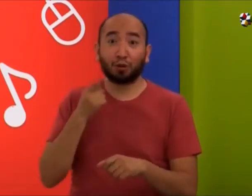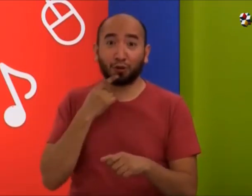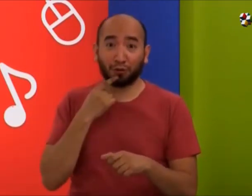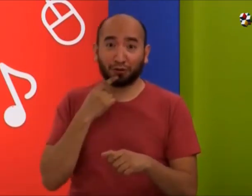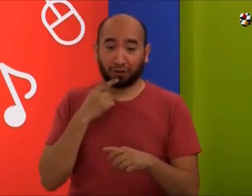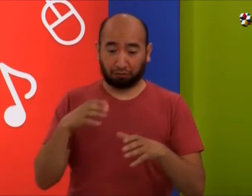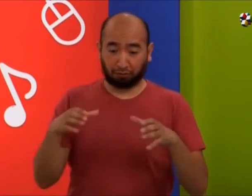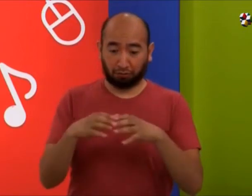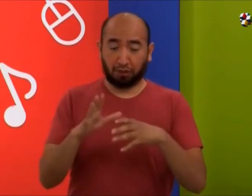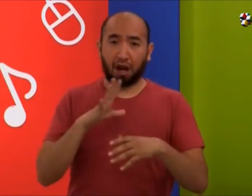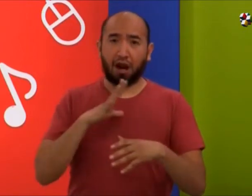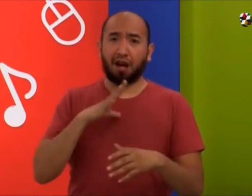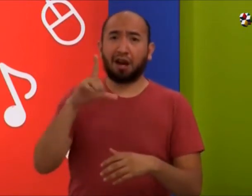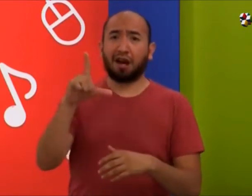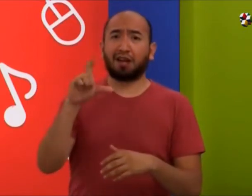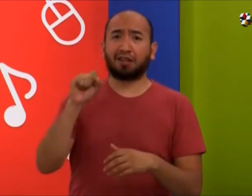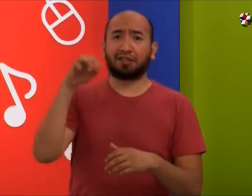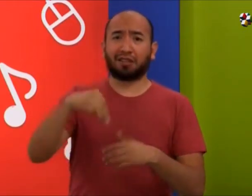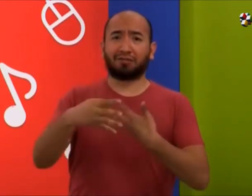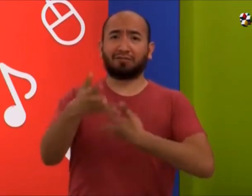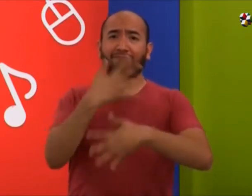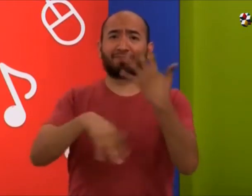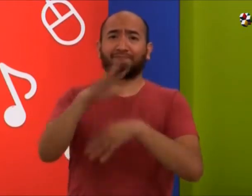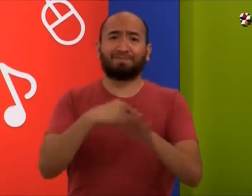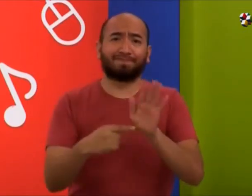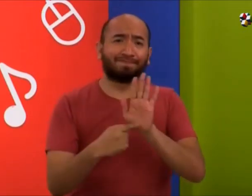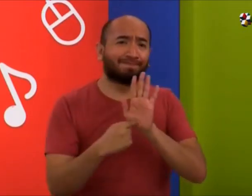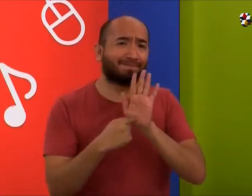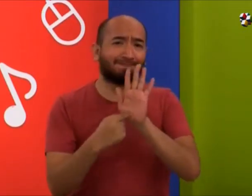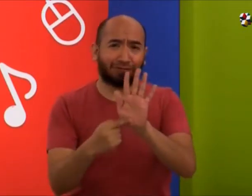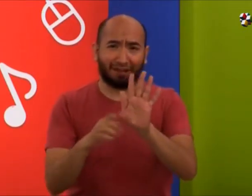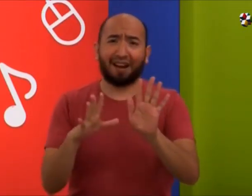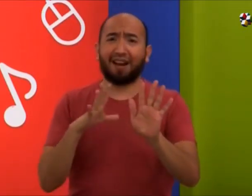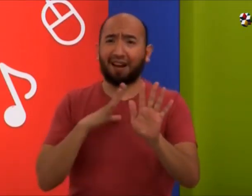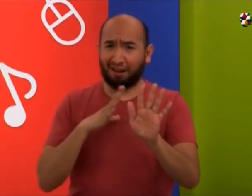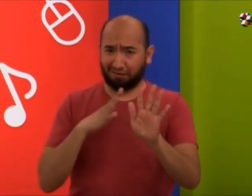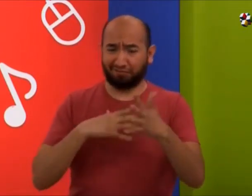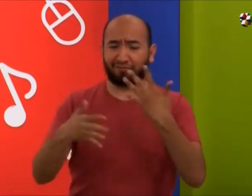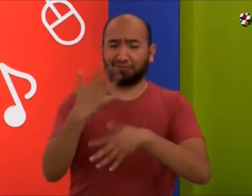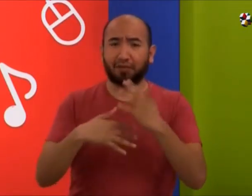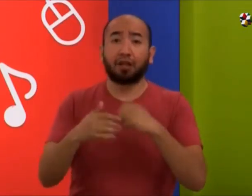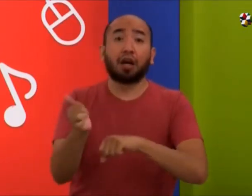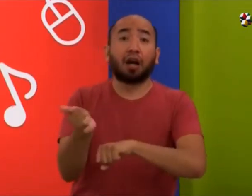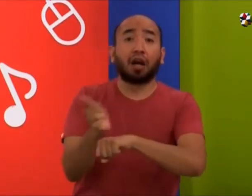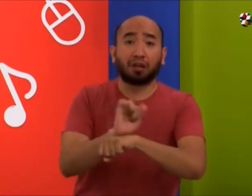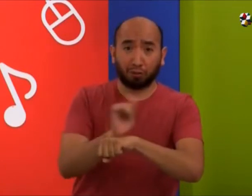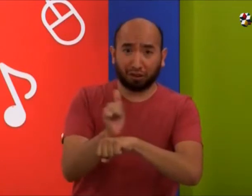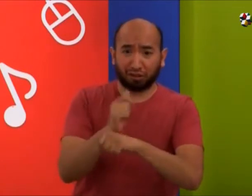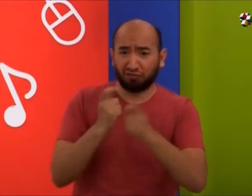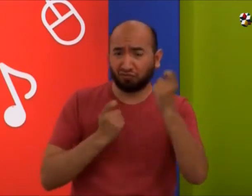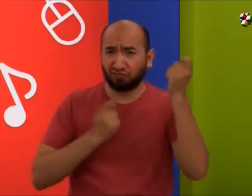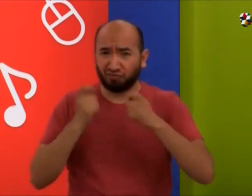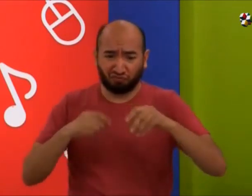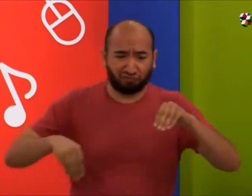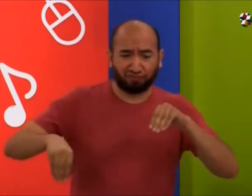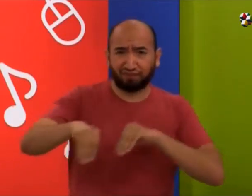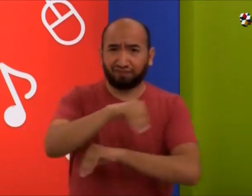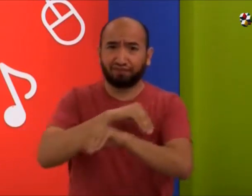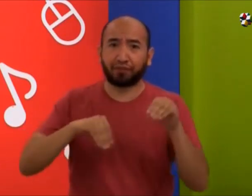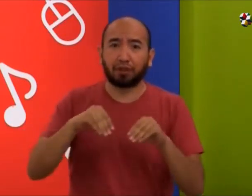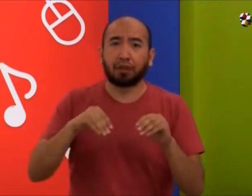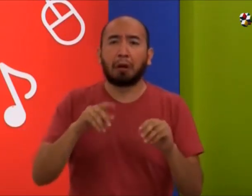Nosotros somos actores sordos y usamos la lengua de señas mexicana y lo mostramos dentro de las funciones.